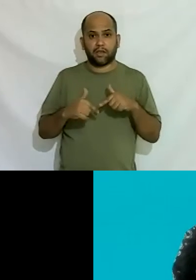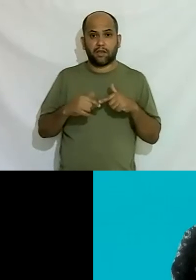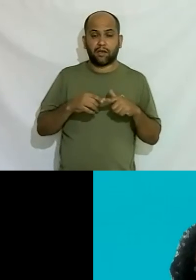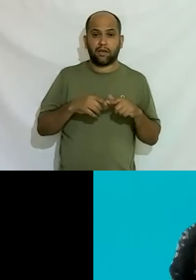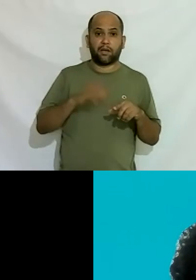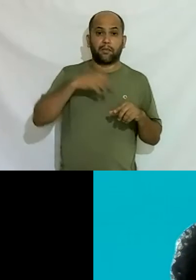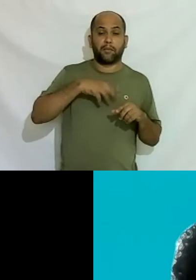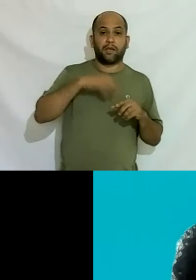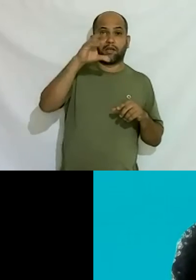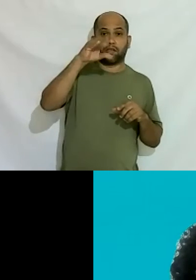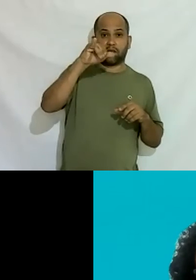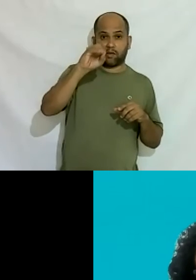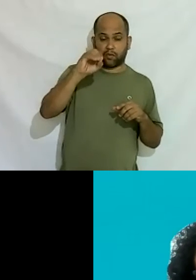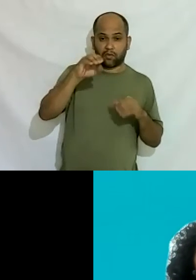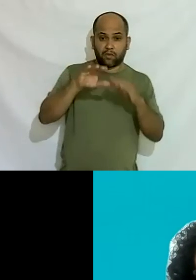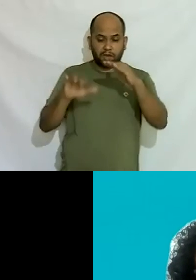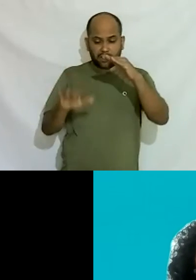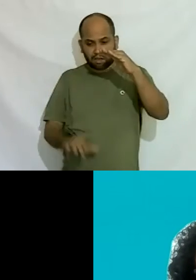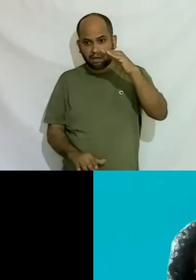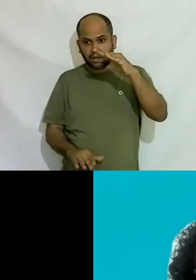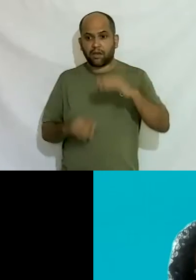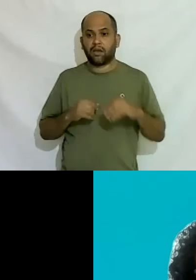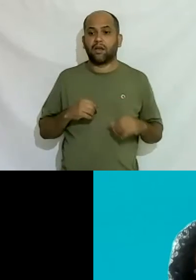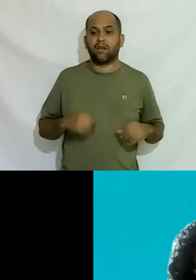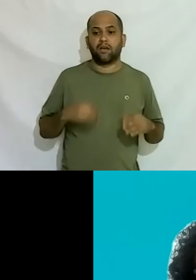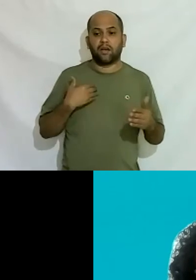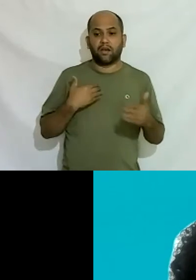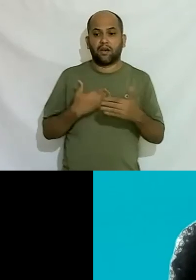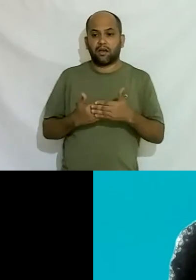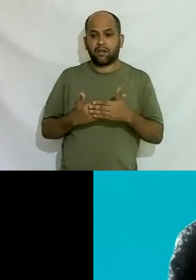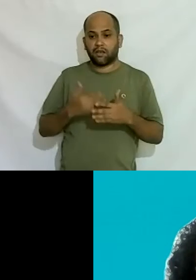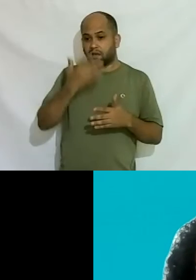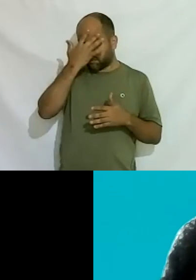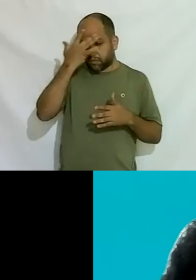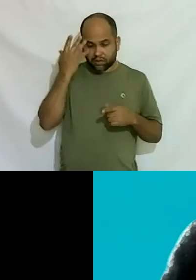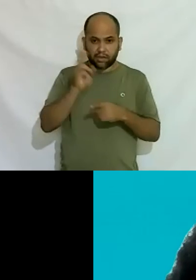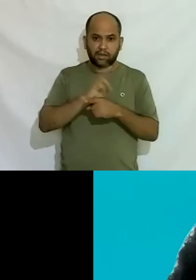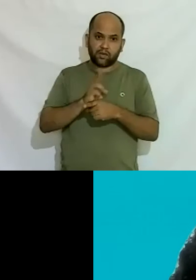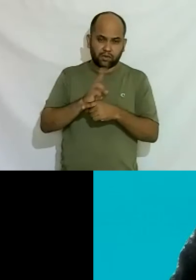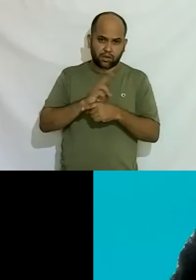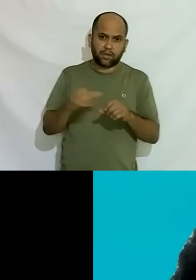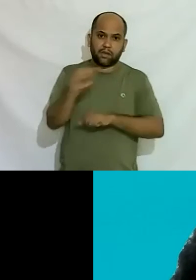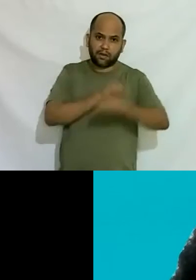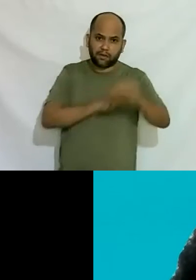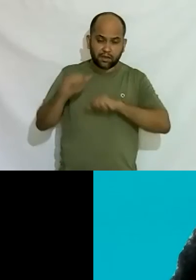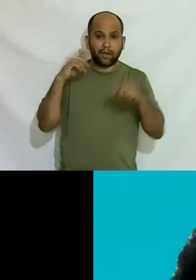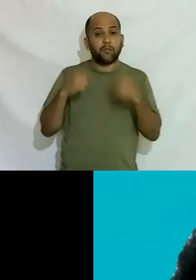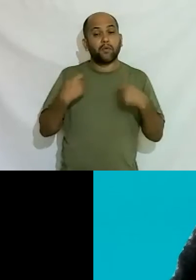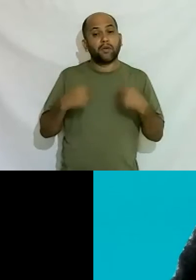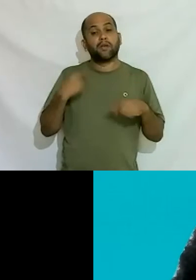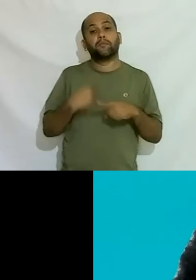de uma ponta a outra desde o CEO até o pessoal da segurança da faxina porque precisa ter isso